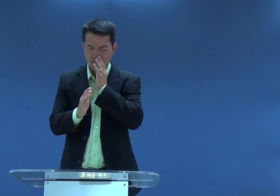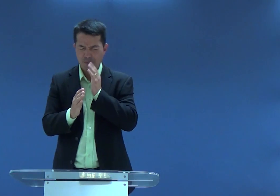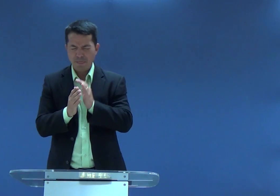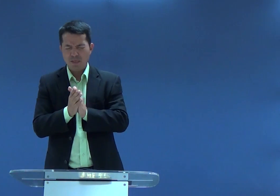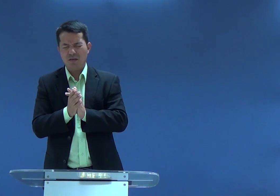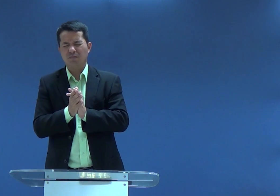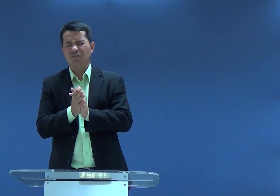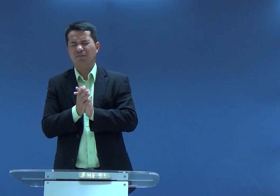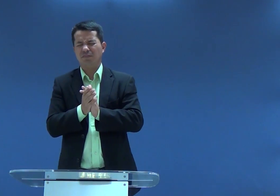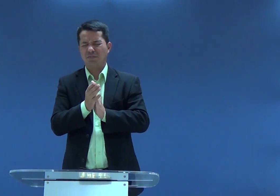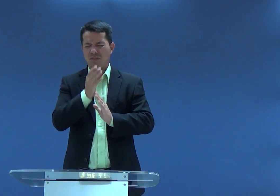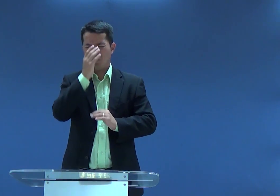orar agora,